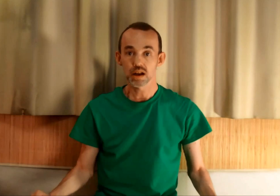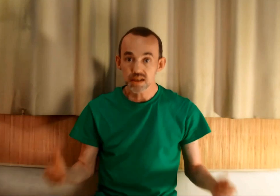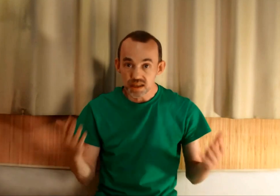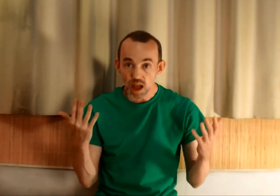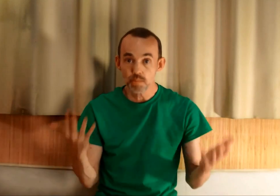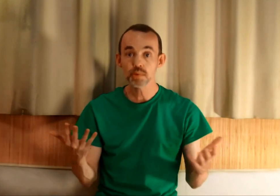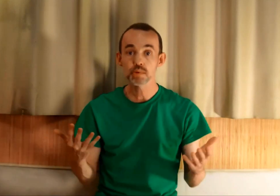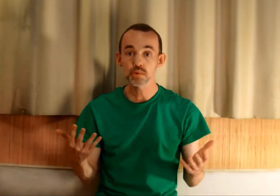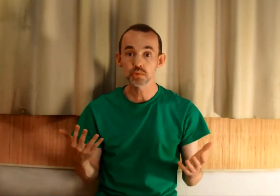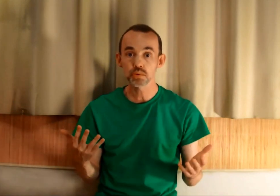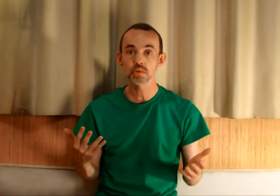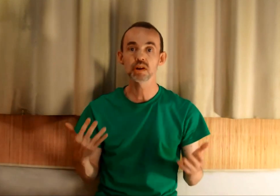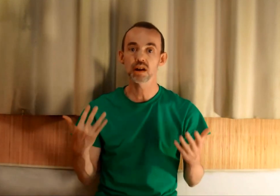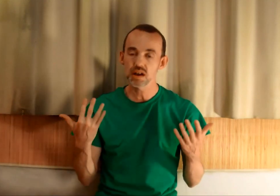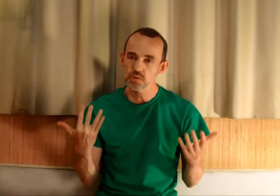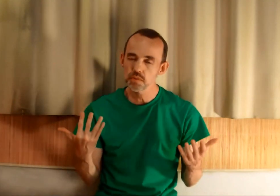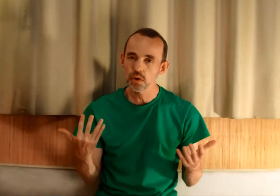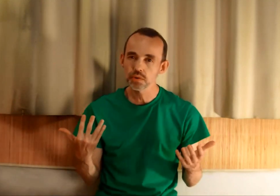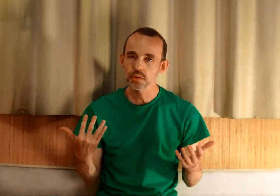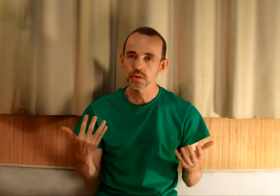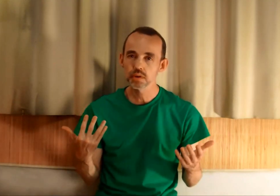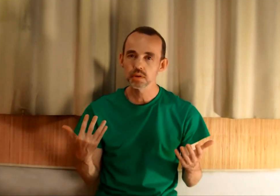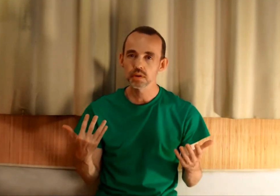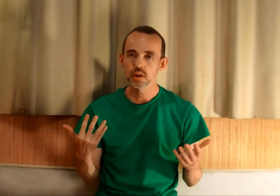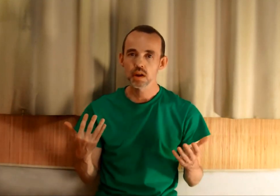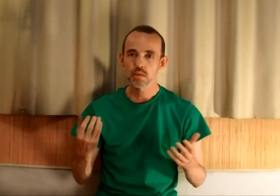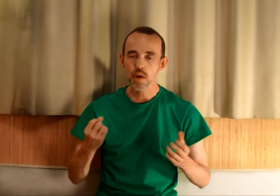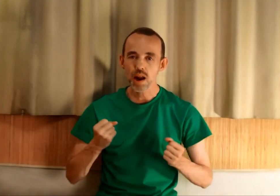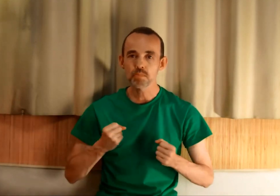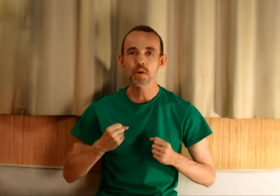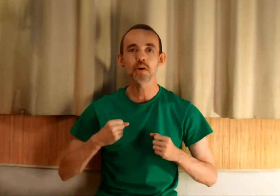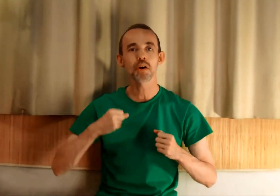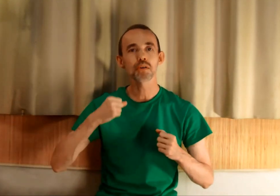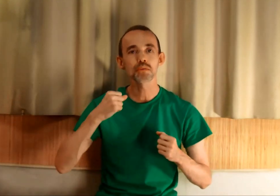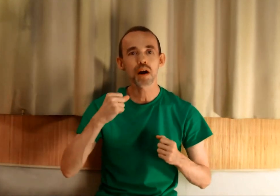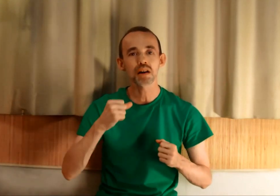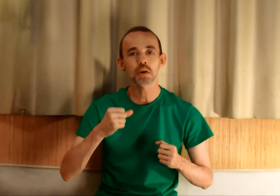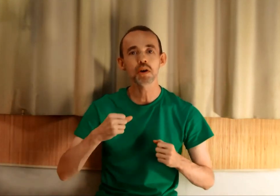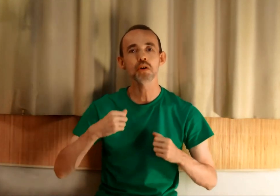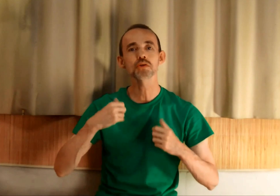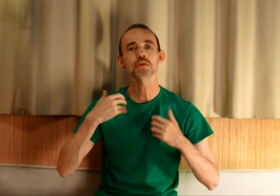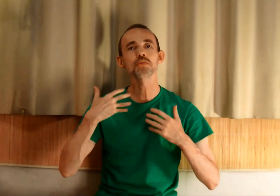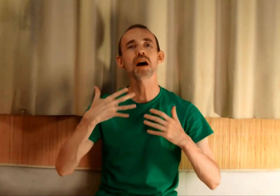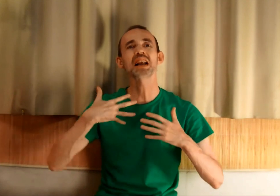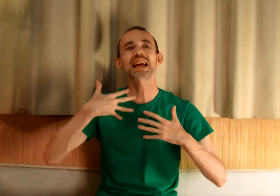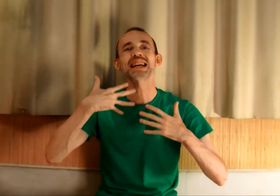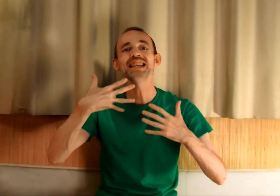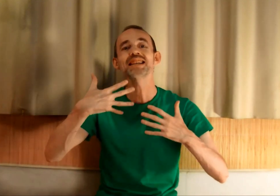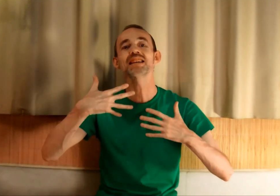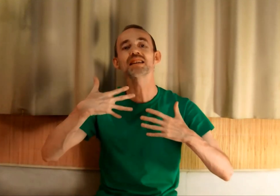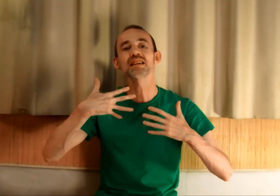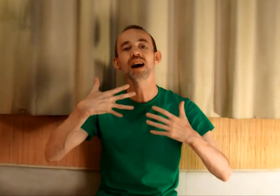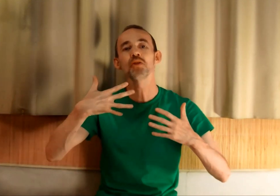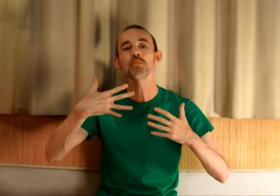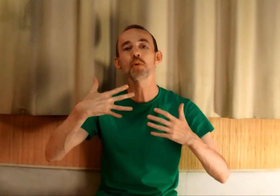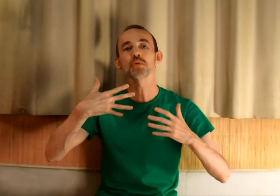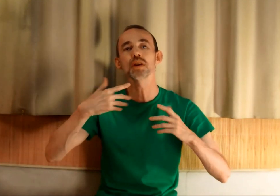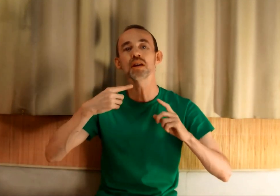Les étapes sont donc les suivantes. Voir la peur, voir les croyances, voir les risques à ne pas oser,